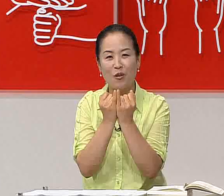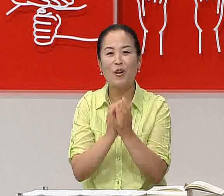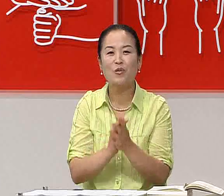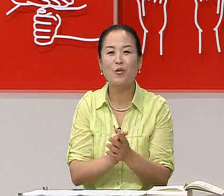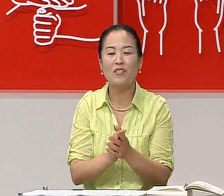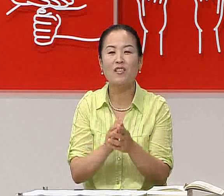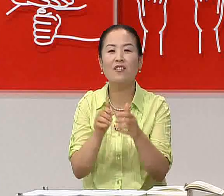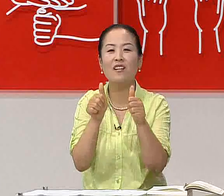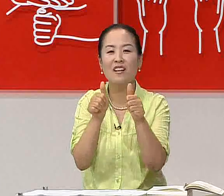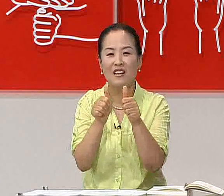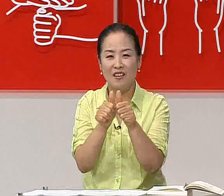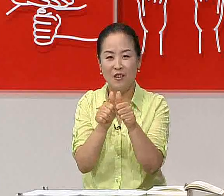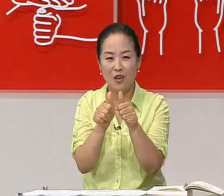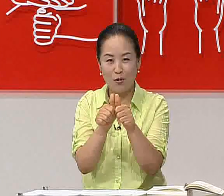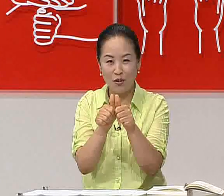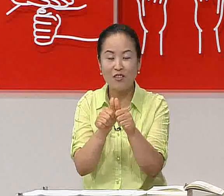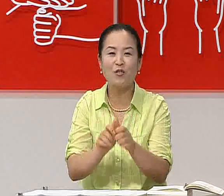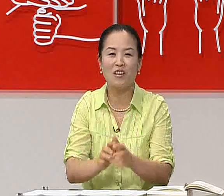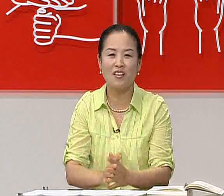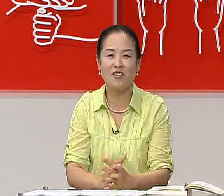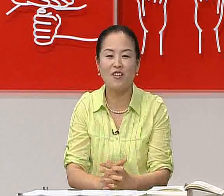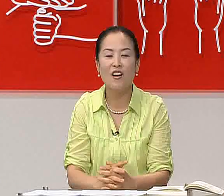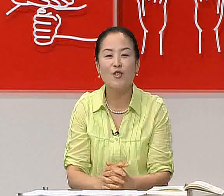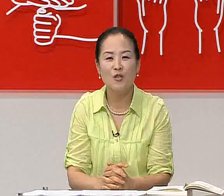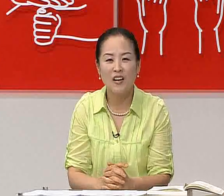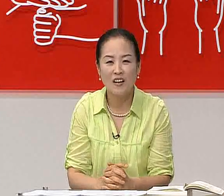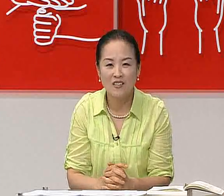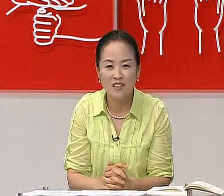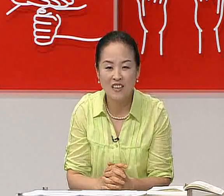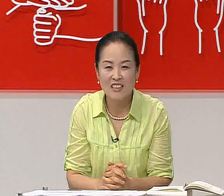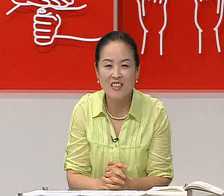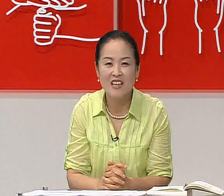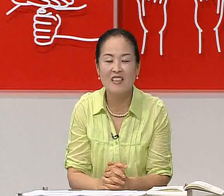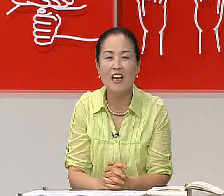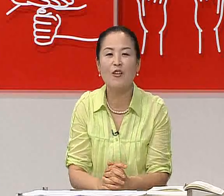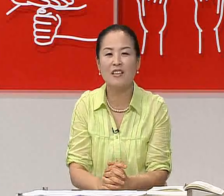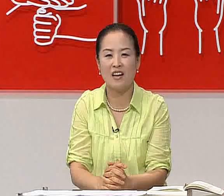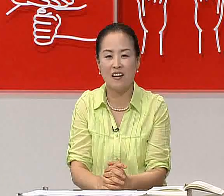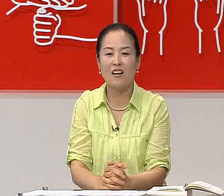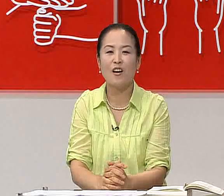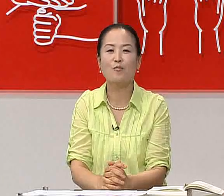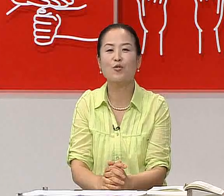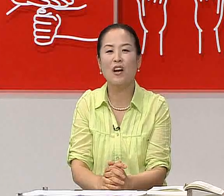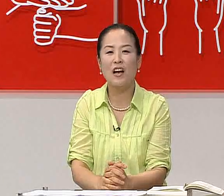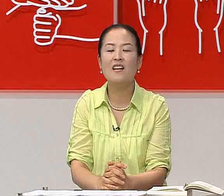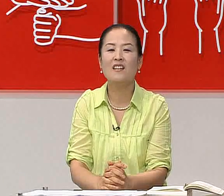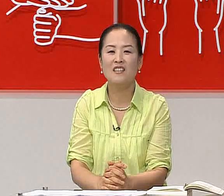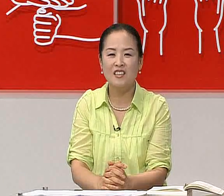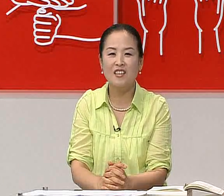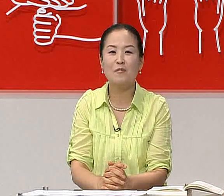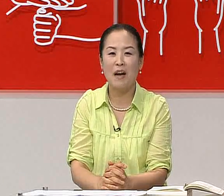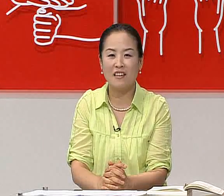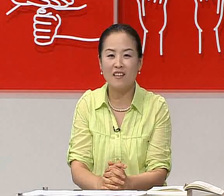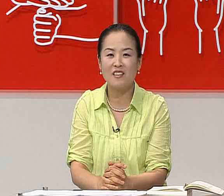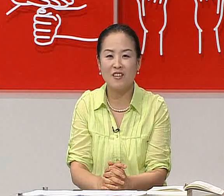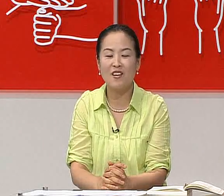또 여성을 이렇게 표현할 수도 있겠죠. 수화라는 것은 그 시대의 사회상, 문화, 의식을 반영해서